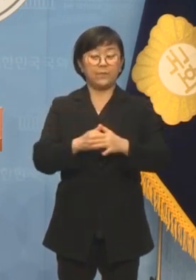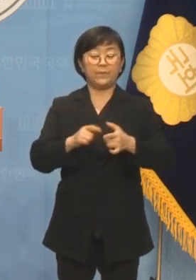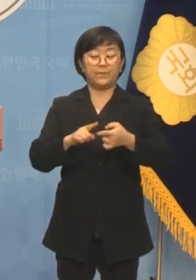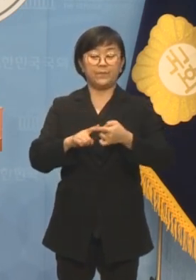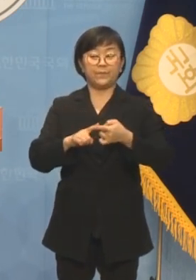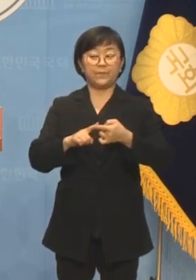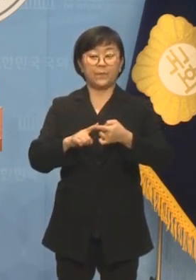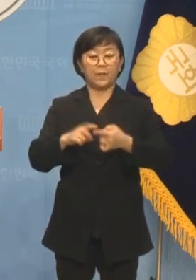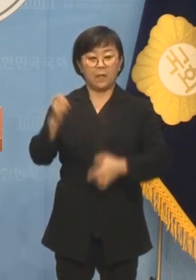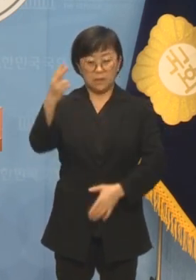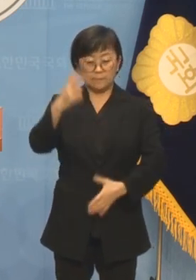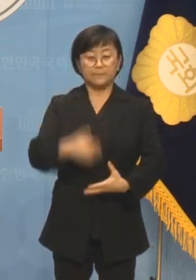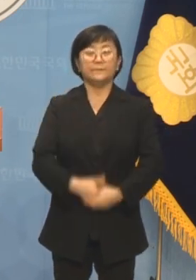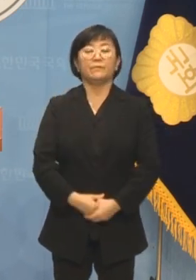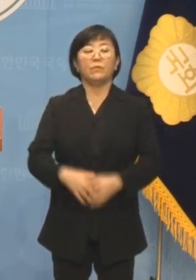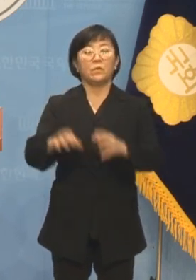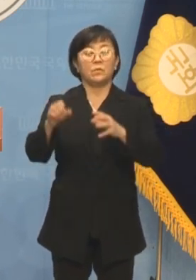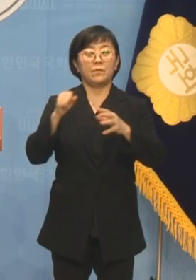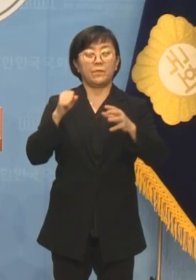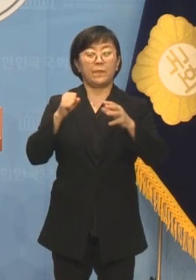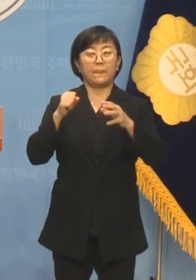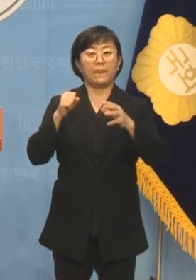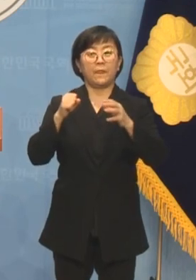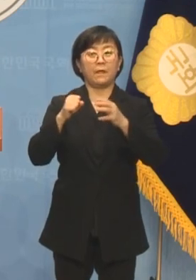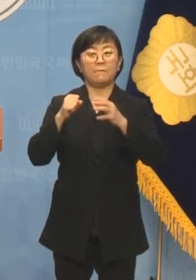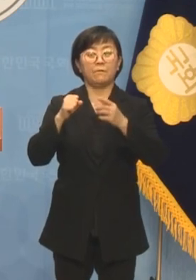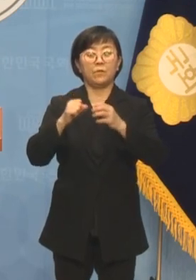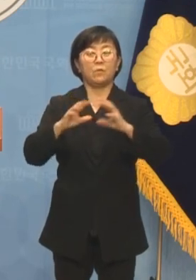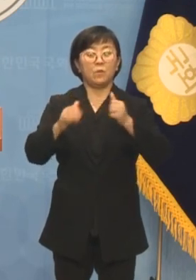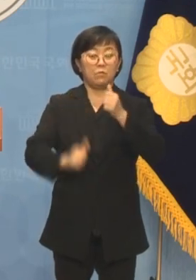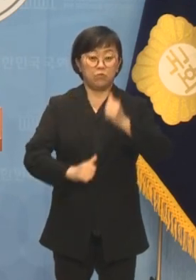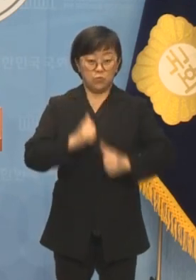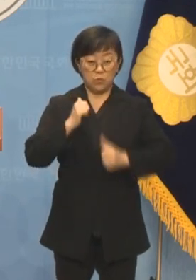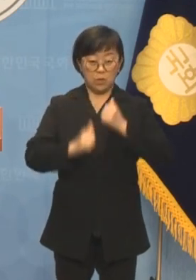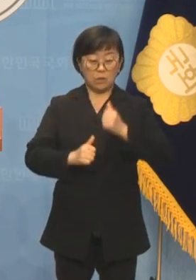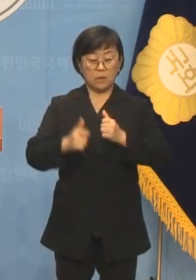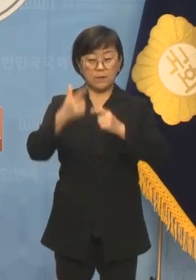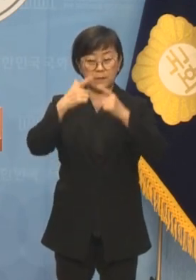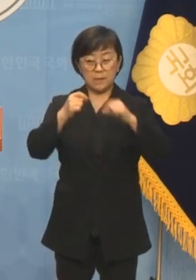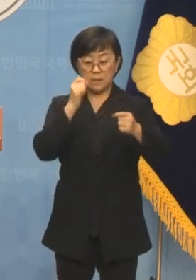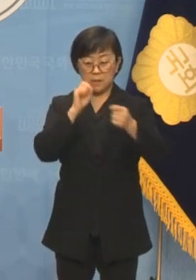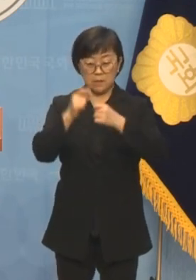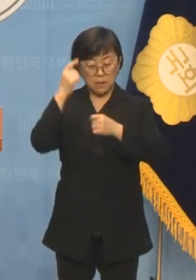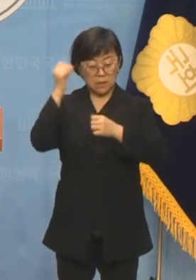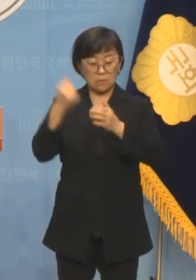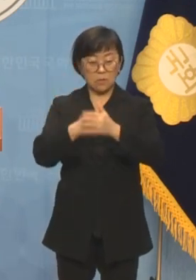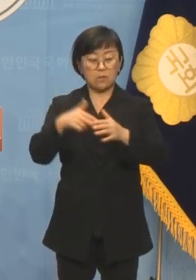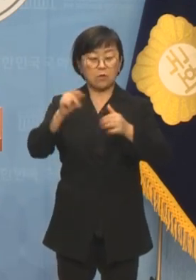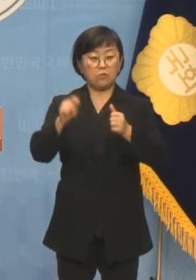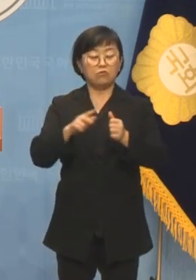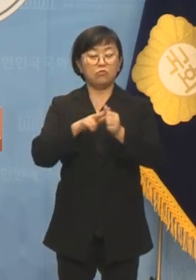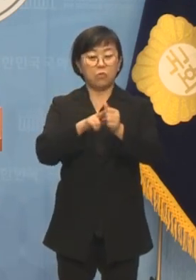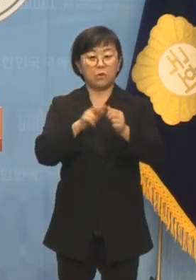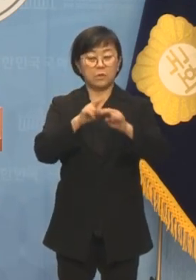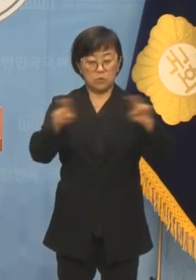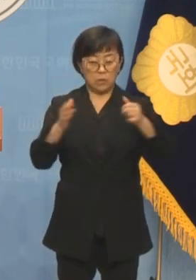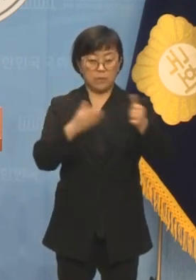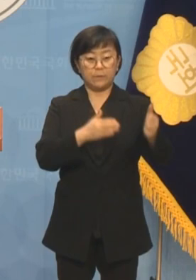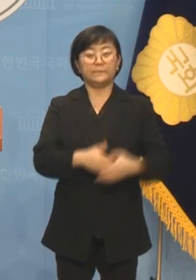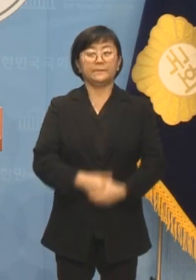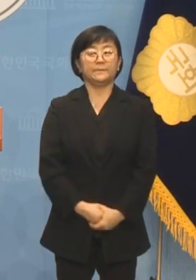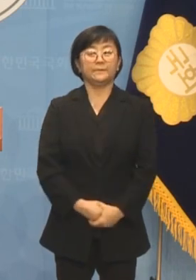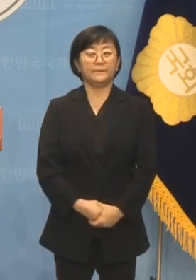다시 시작하겠습니다. 국민의힘은 국민의힘은 국민을 분노케 하는 친일의식을 가진 정 후보의 공천을 취소하기 바랍니다.